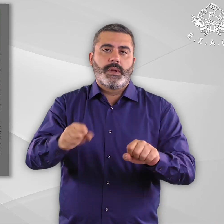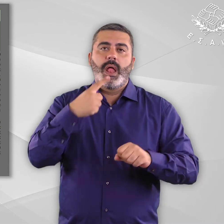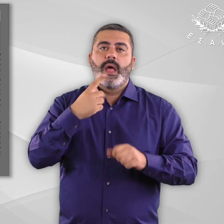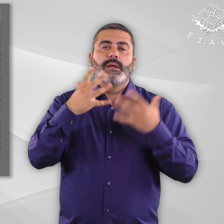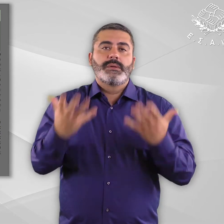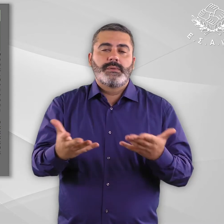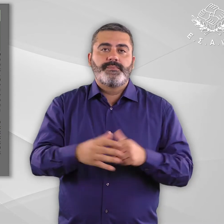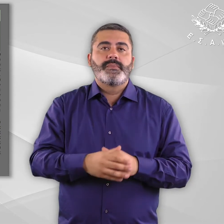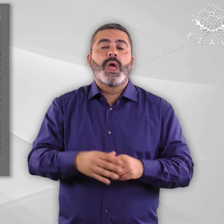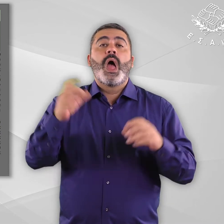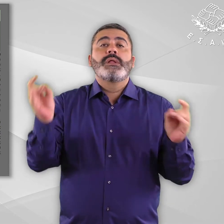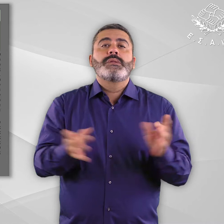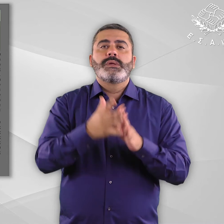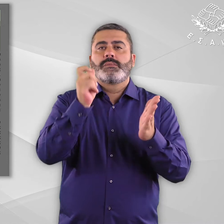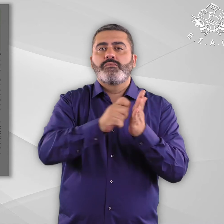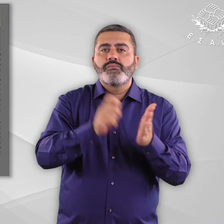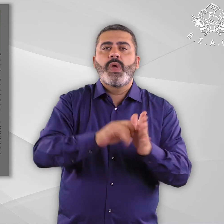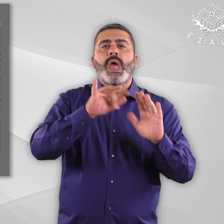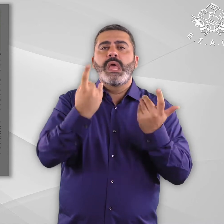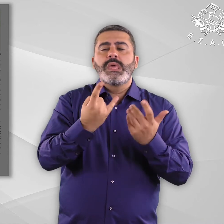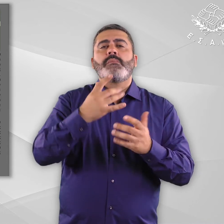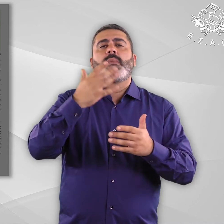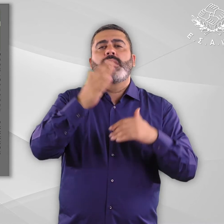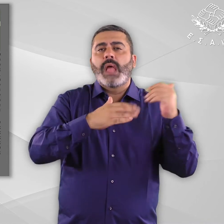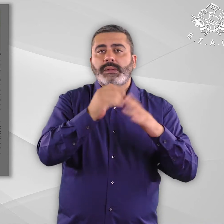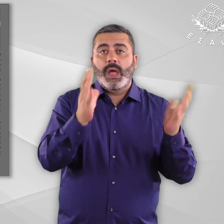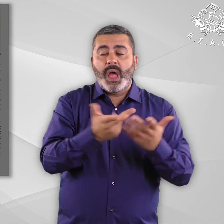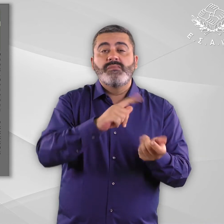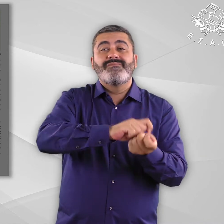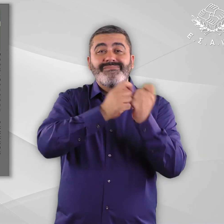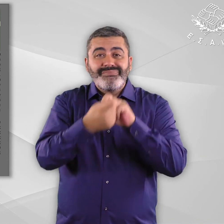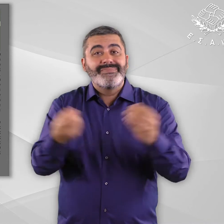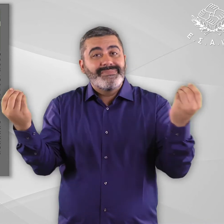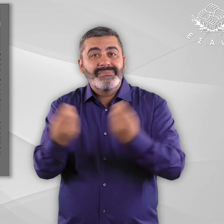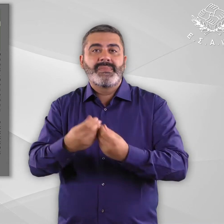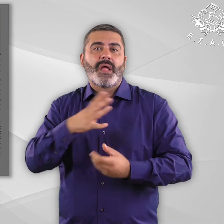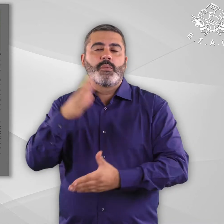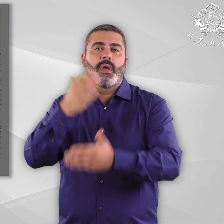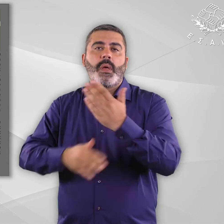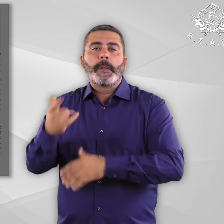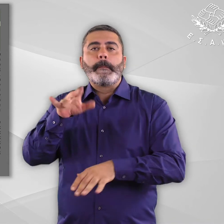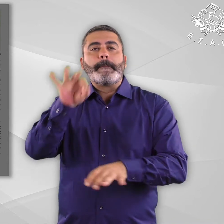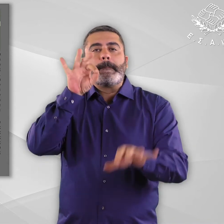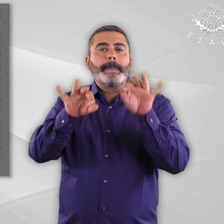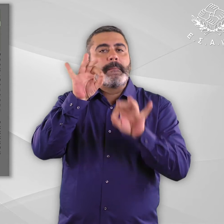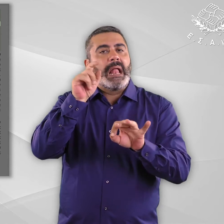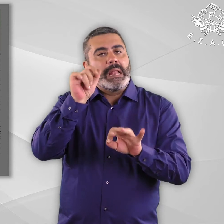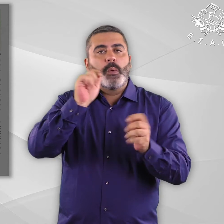αναπαραγωγή έργων για άτομα με αναπηρία. Η πρόβλεψη αυτή αφορά μόνο ορισμένες μορφές αναπαραγωγής και όχι ευρεία αναπαραγωγή.